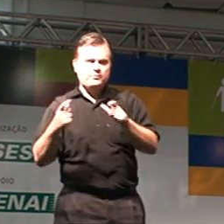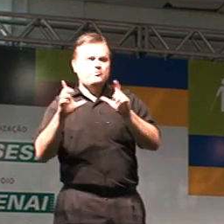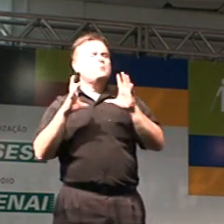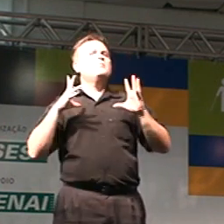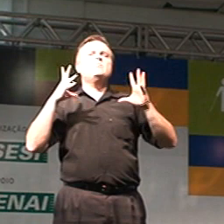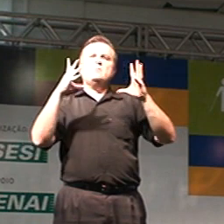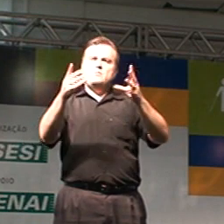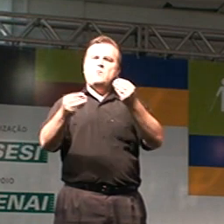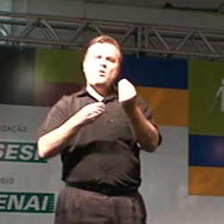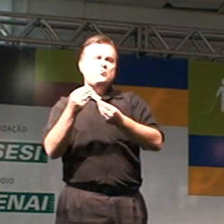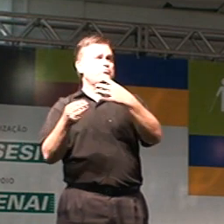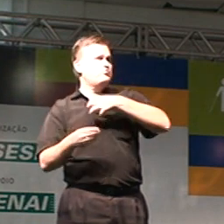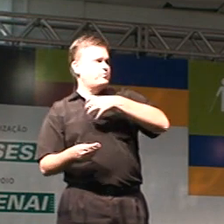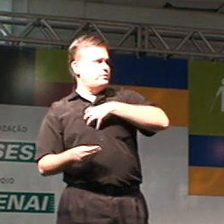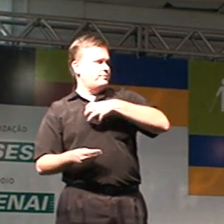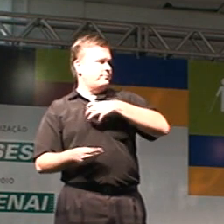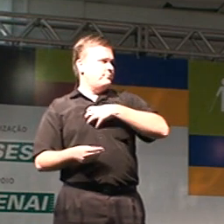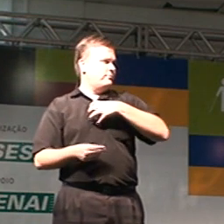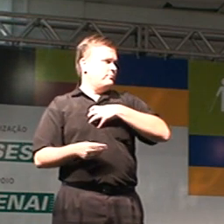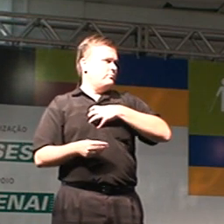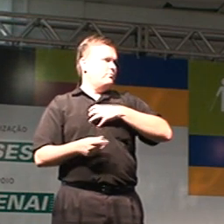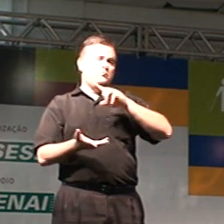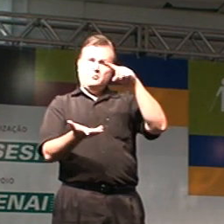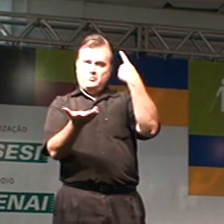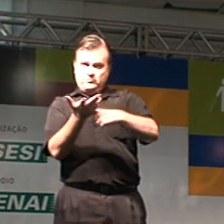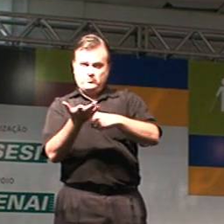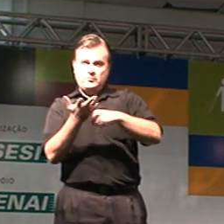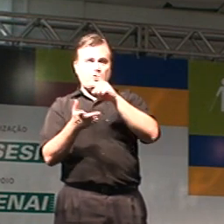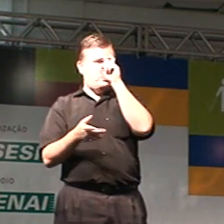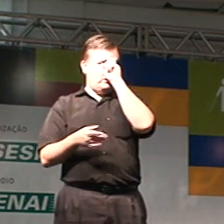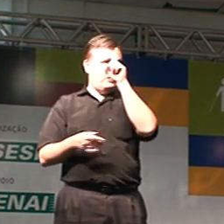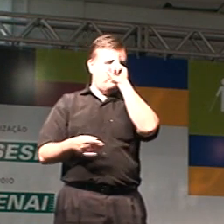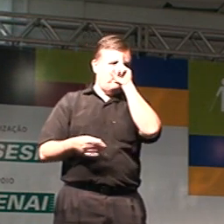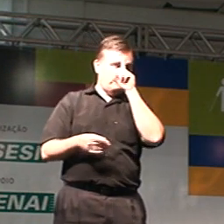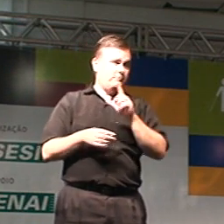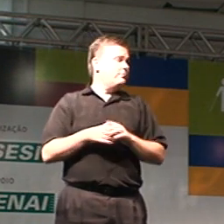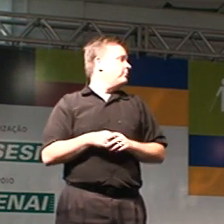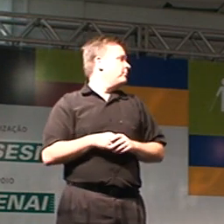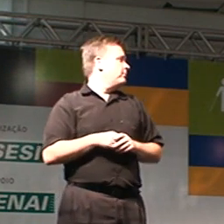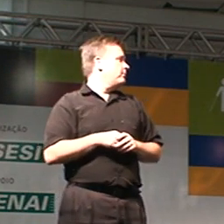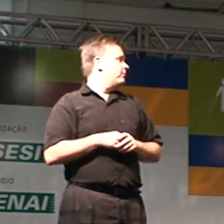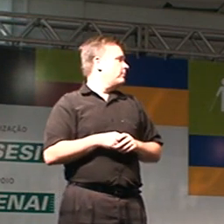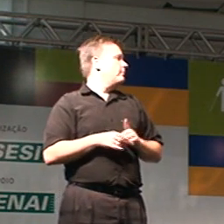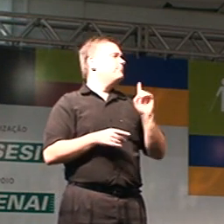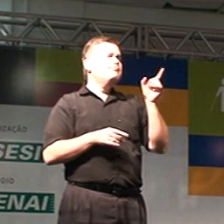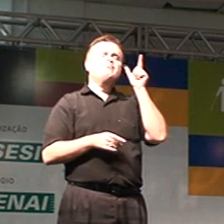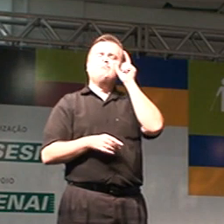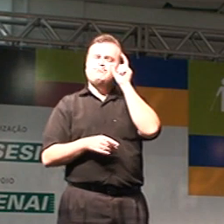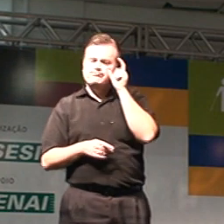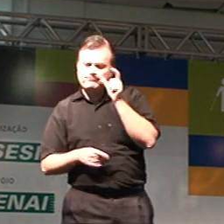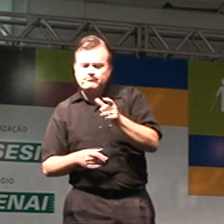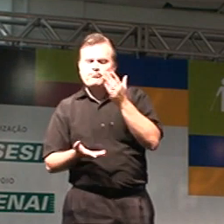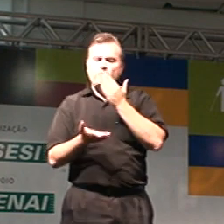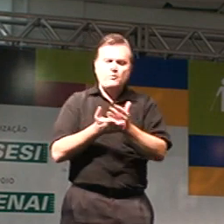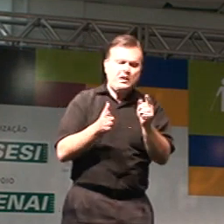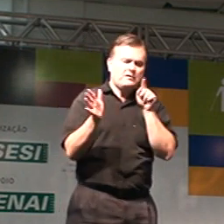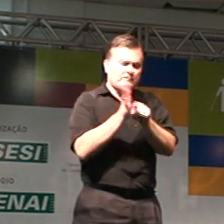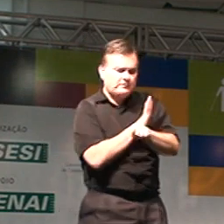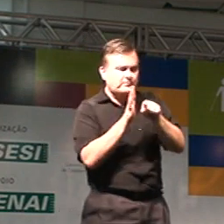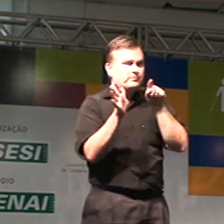ter toda aquela mobilidade dentro do estabelecimento de escritalagem. E fui interessando por isso aí.